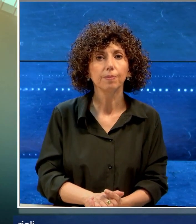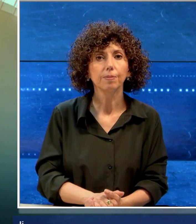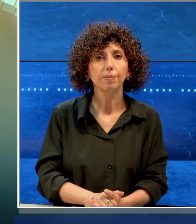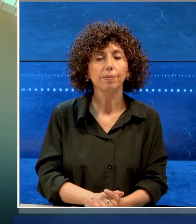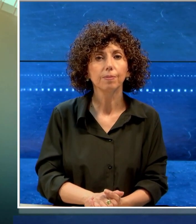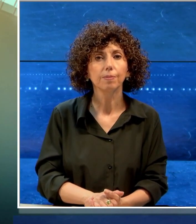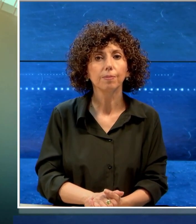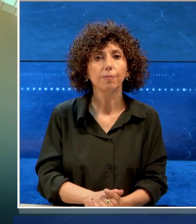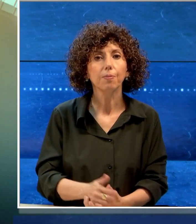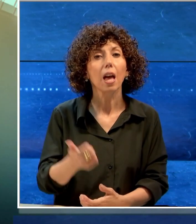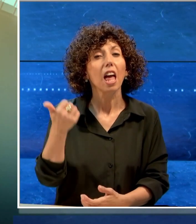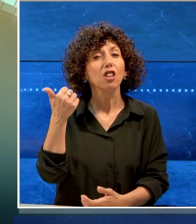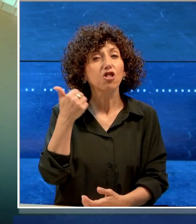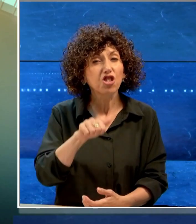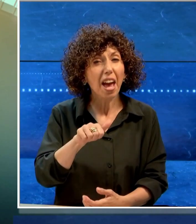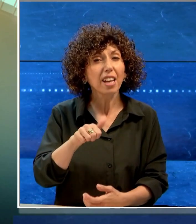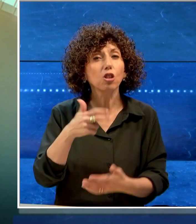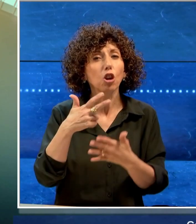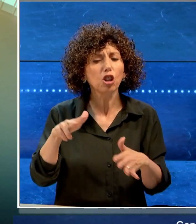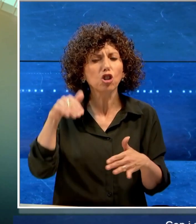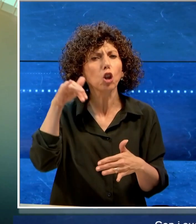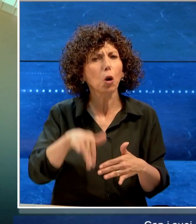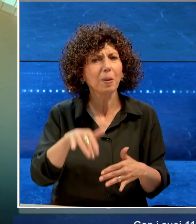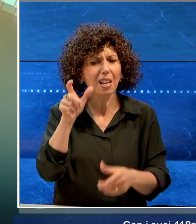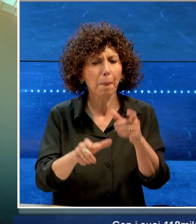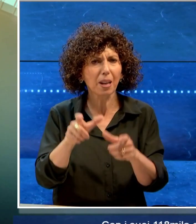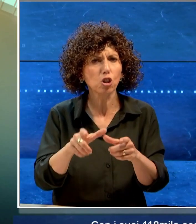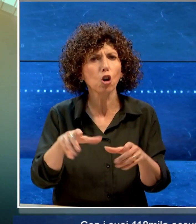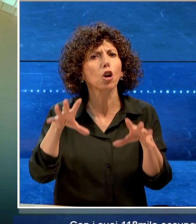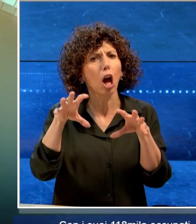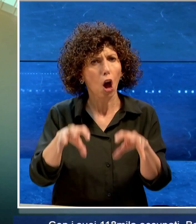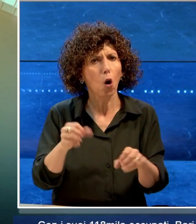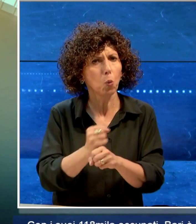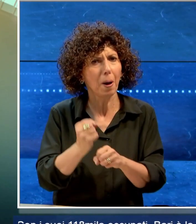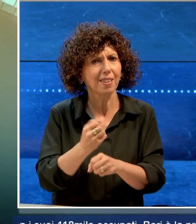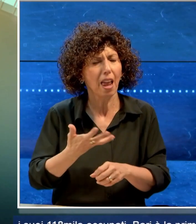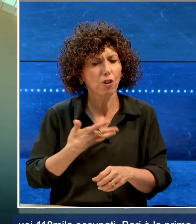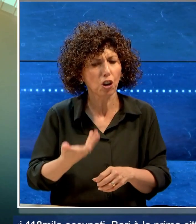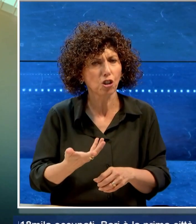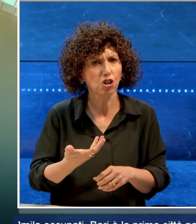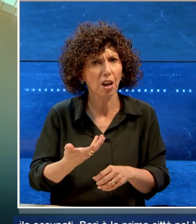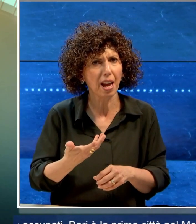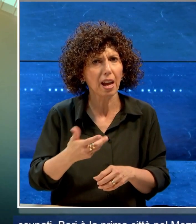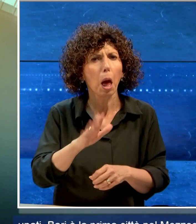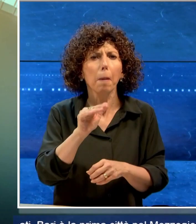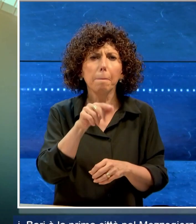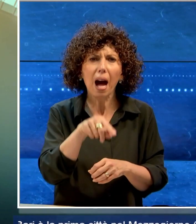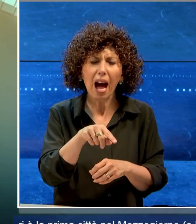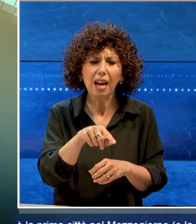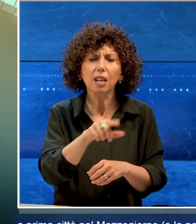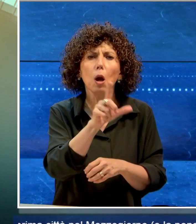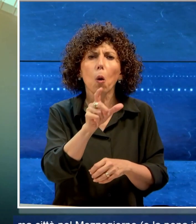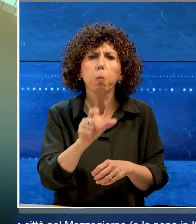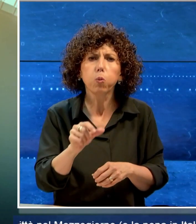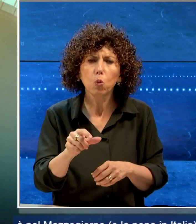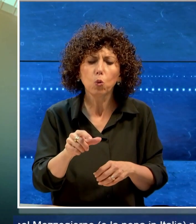Con i suoi 118 mila occupati Bari è la prima città del mezzogiorno e la nona in Italia per livelli